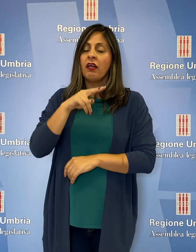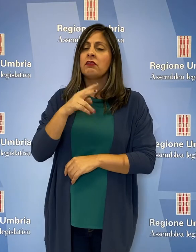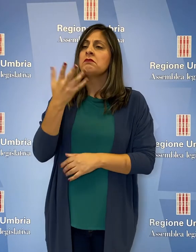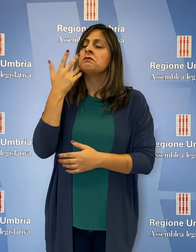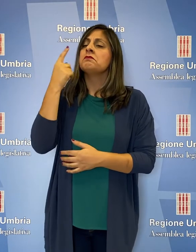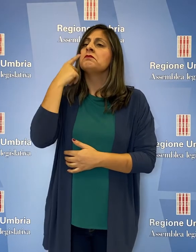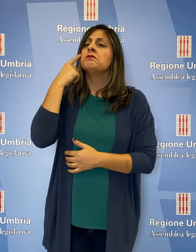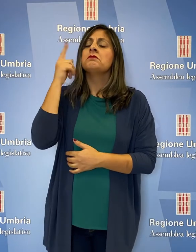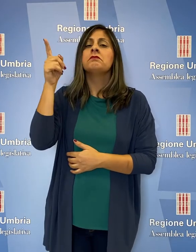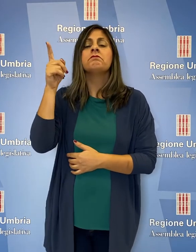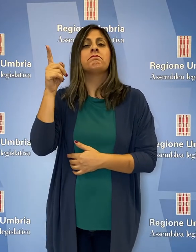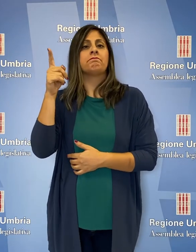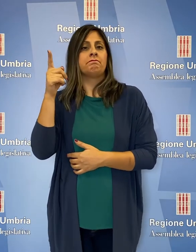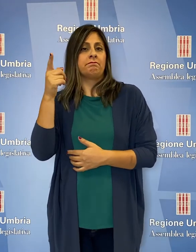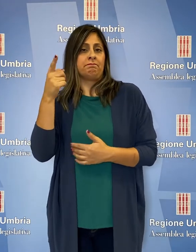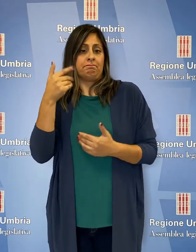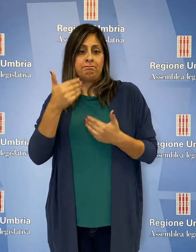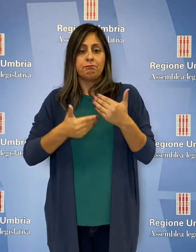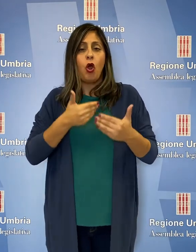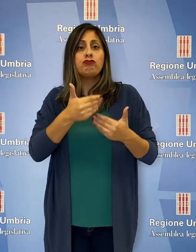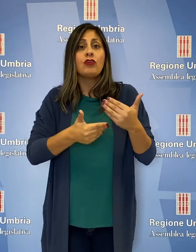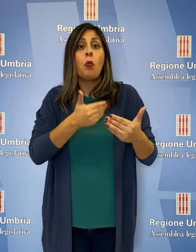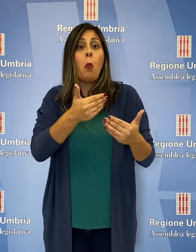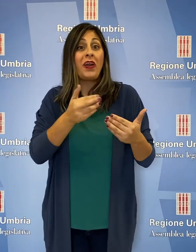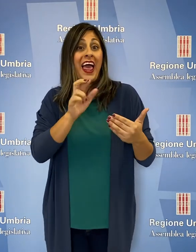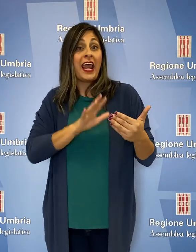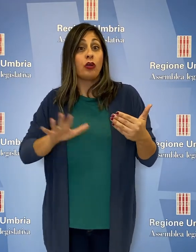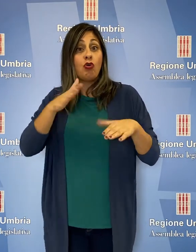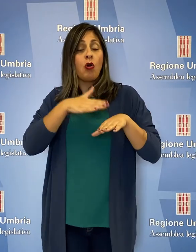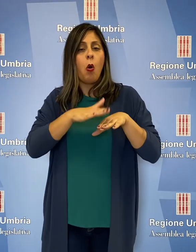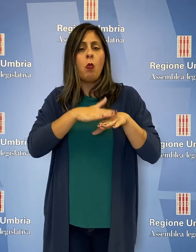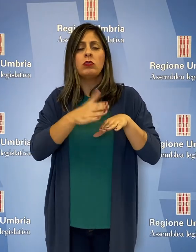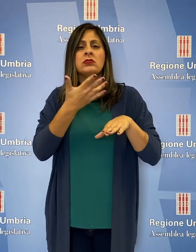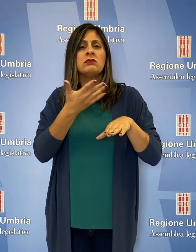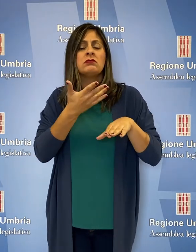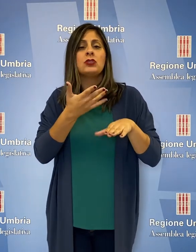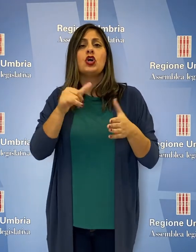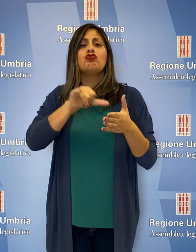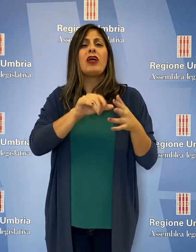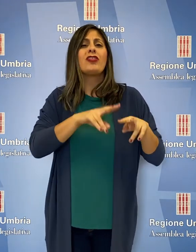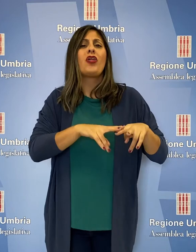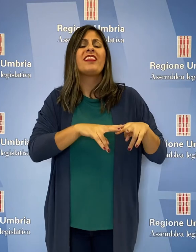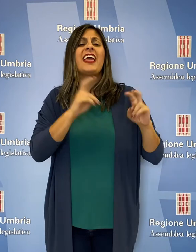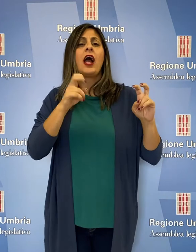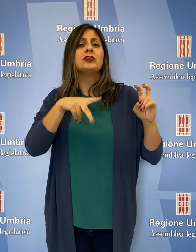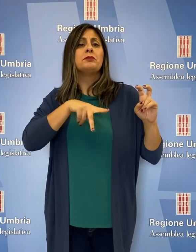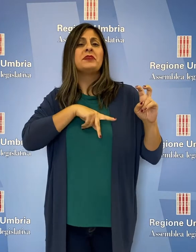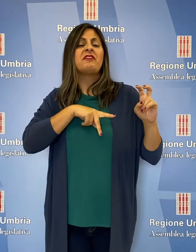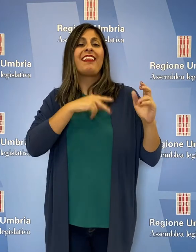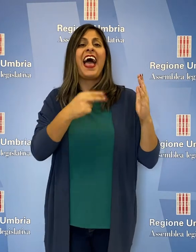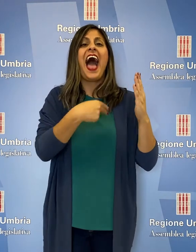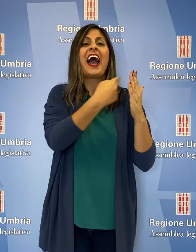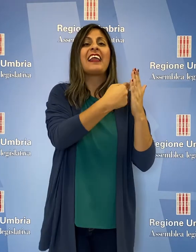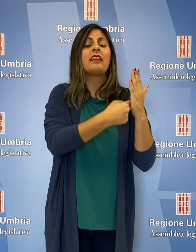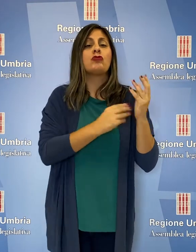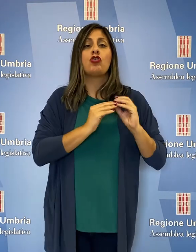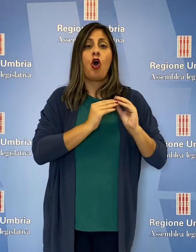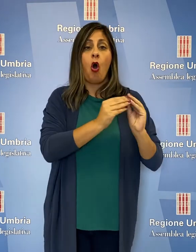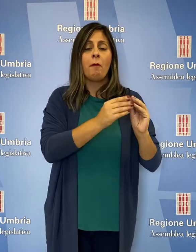di conoscere l'iter autorizzativo e dei controlli utilizzati dalla regione per l'accreditamento dei centri di diagnostica privati e quanti e